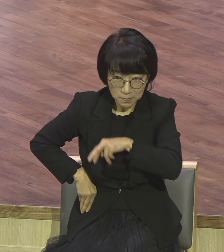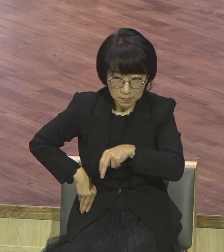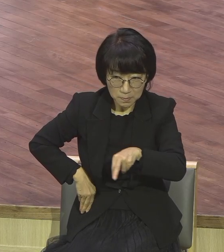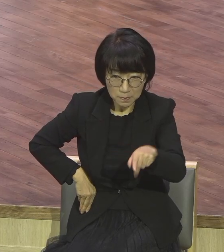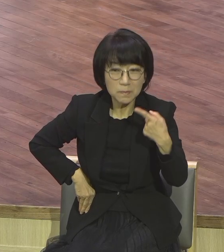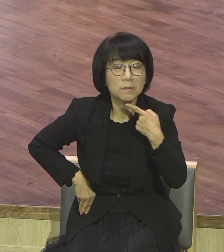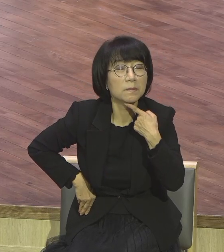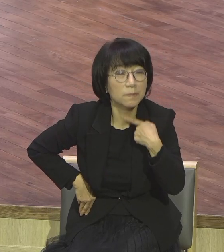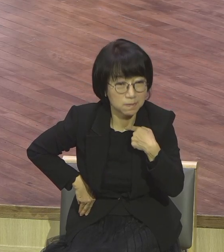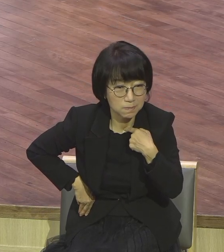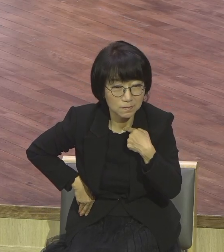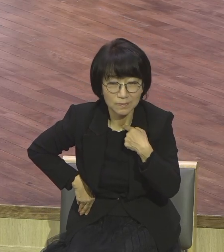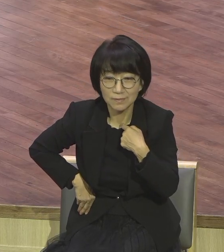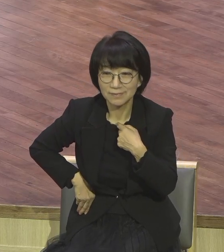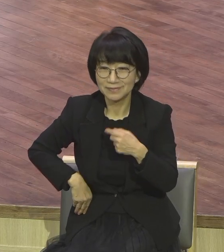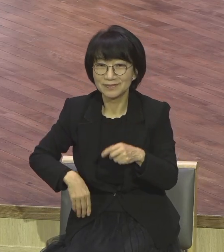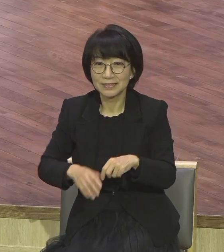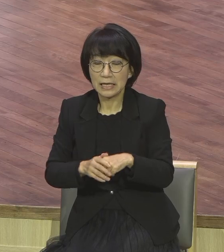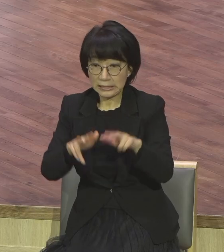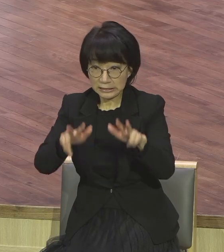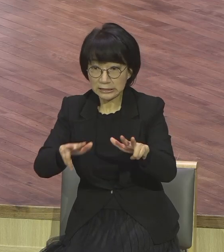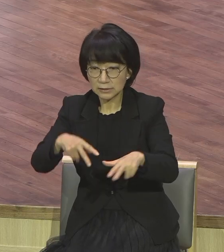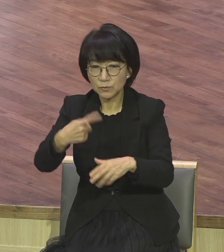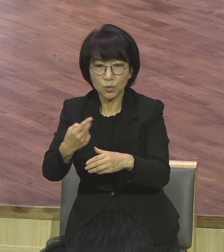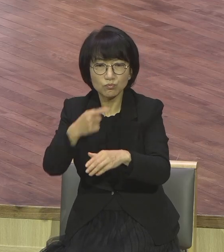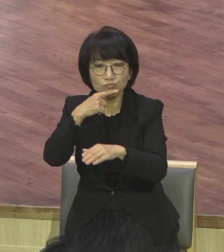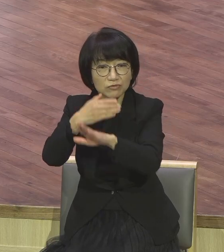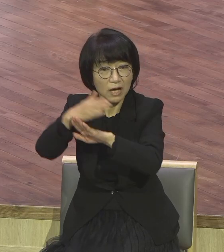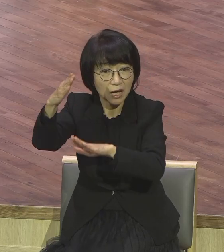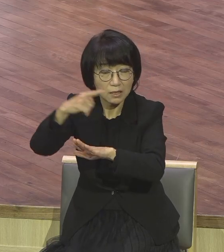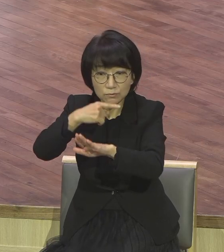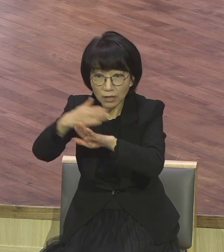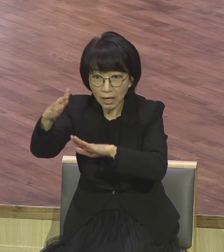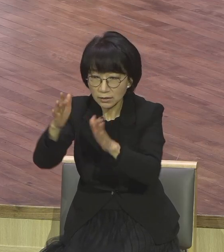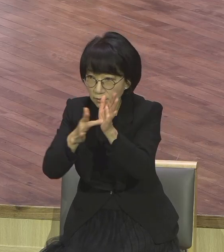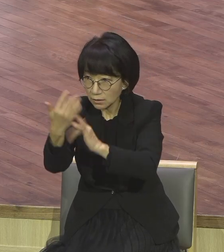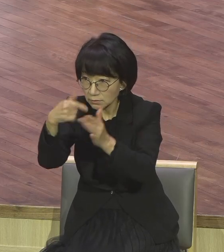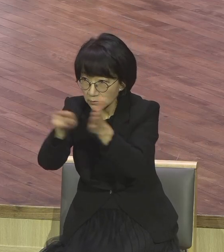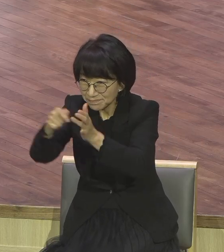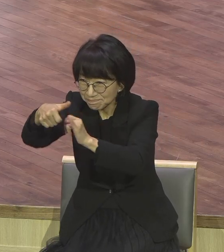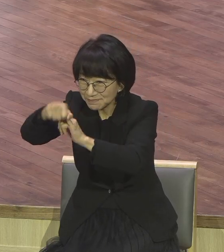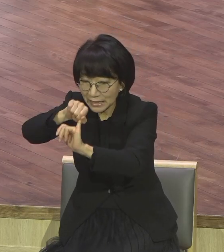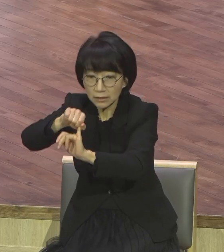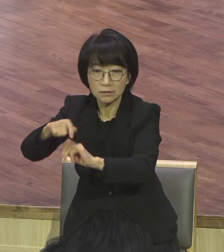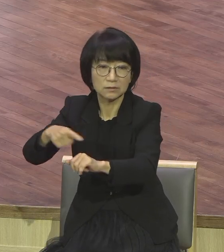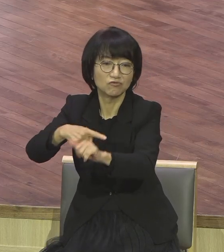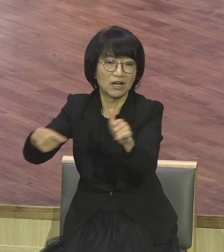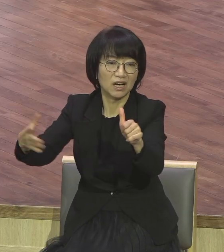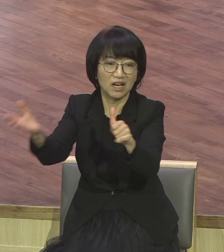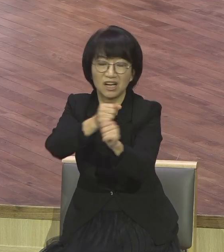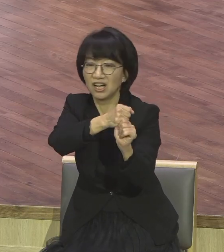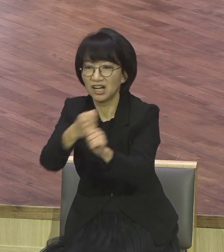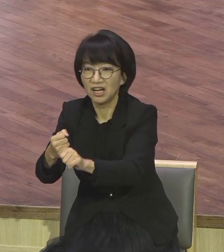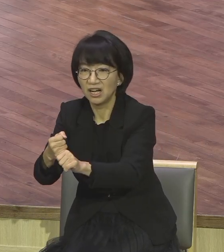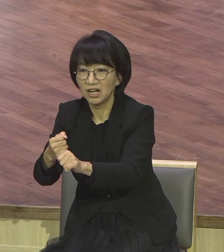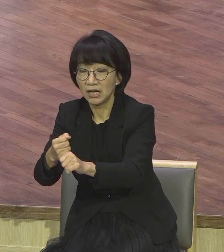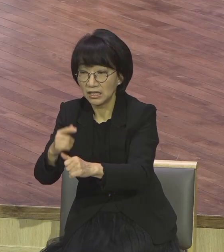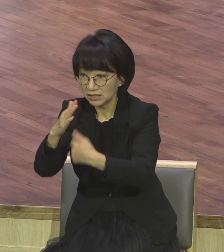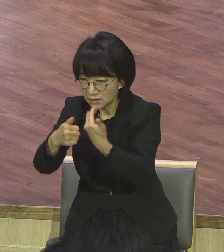백책을 많이 해서 지금도 저 북한에는 예수 믿는다 죽이든지 잡아놨든지 둘 중 하나입니다. 성경책 가졌다고 바로